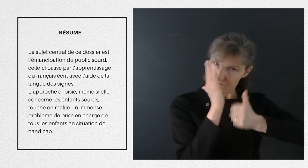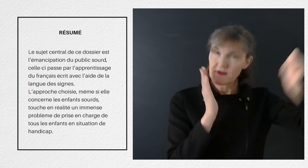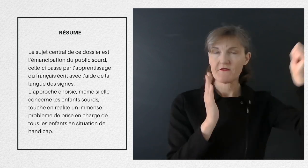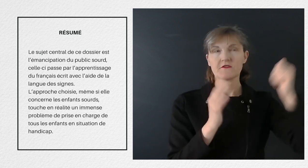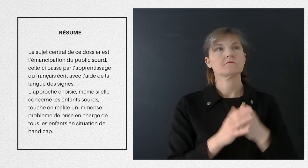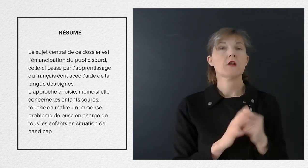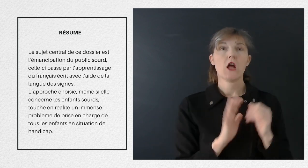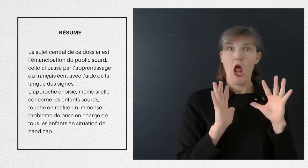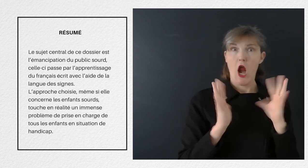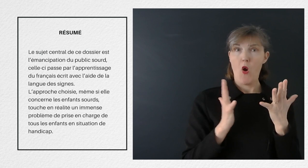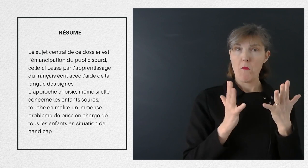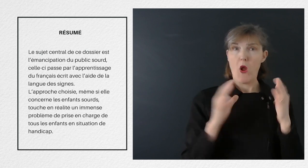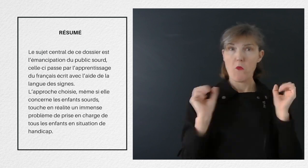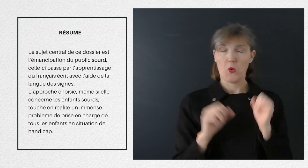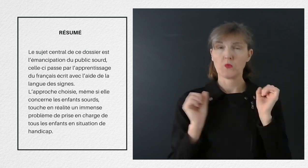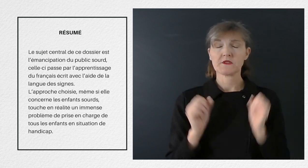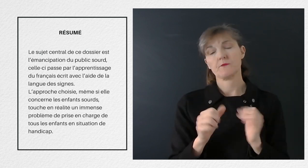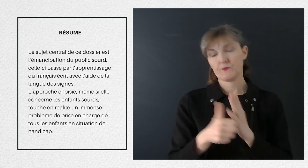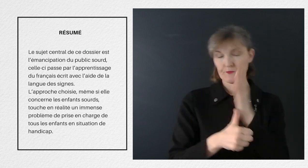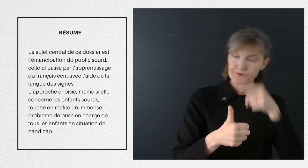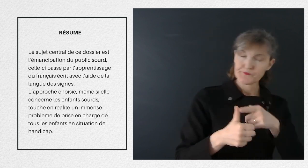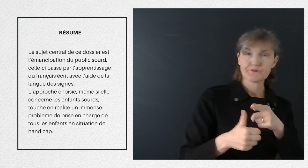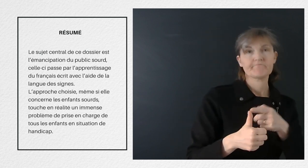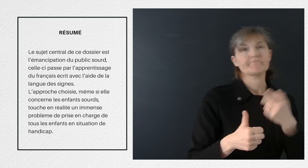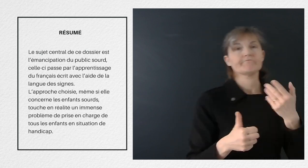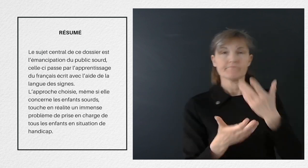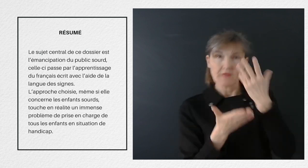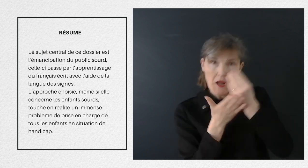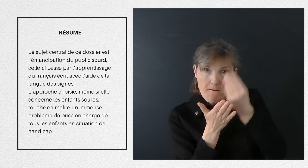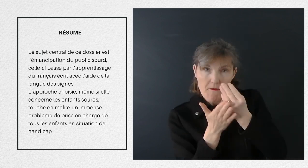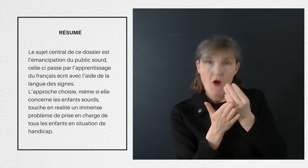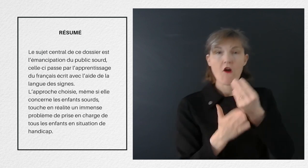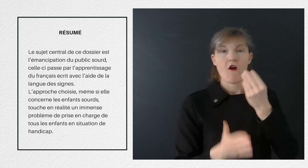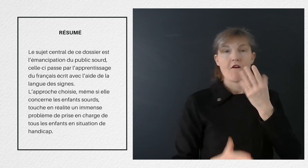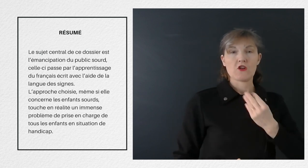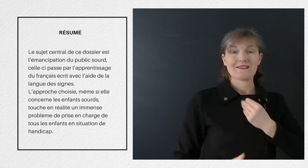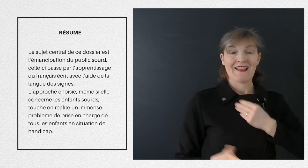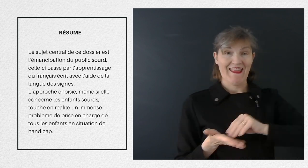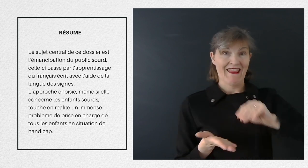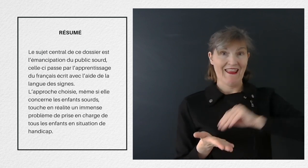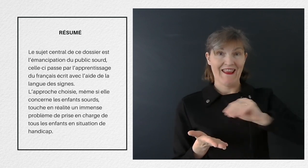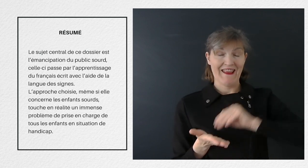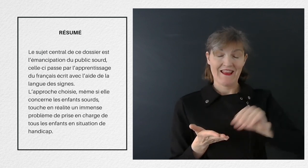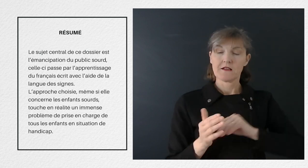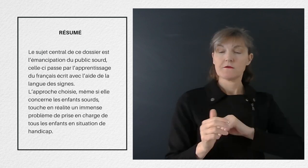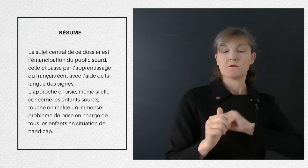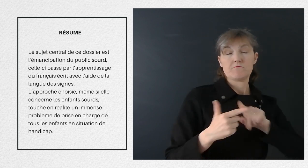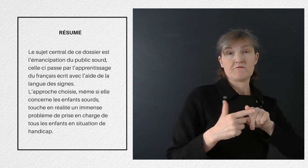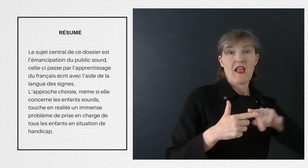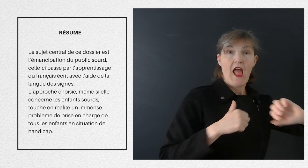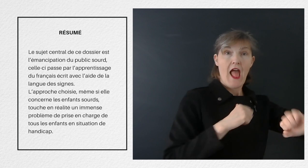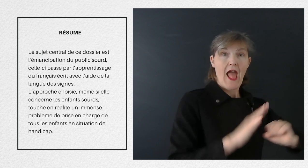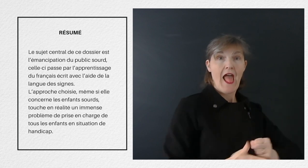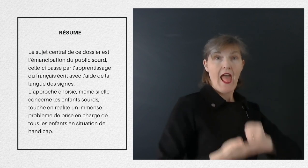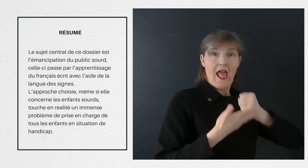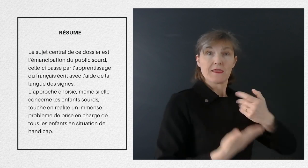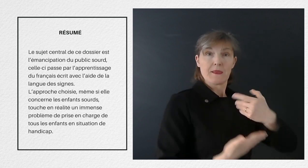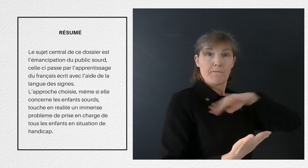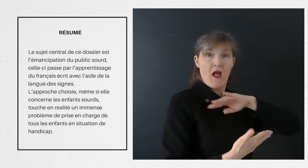sourd. Celle-ci passe par l'apprentissage du français écrit avec l'aide de la langue